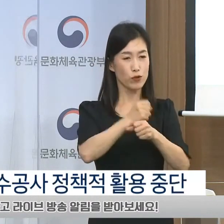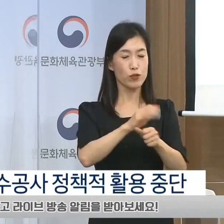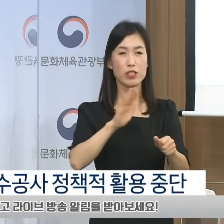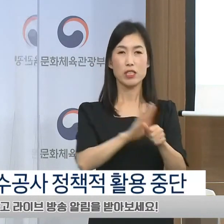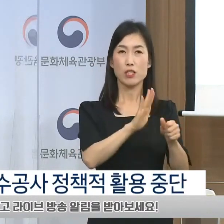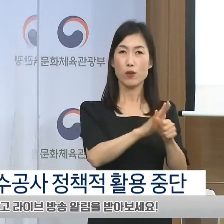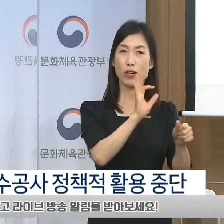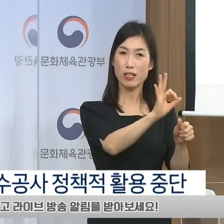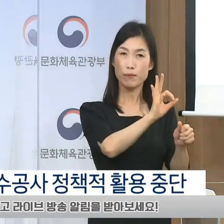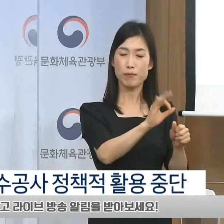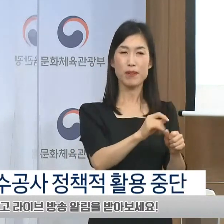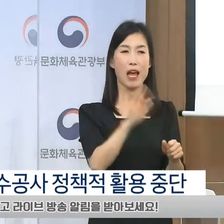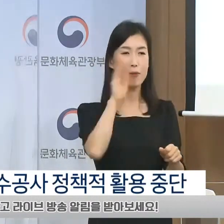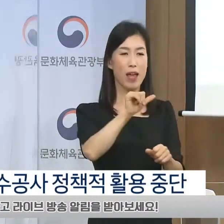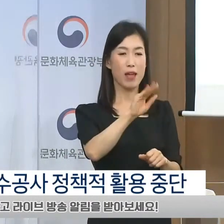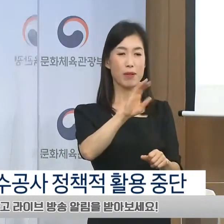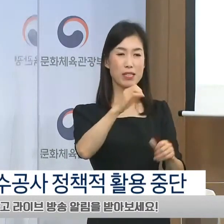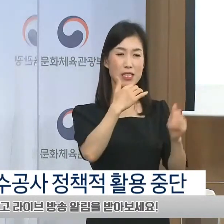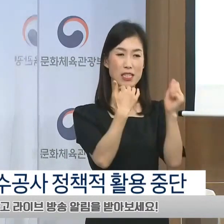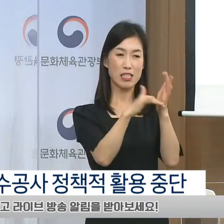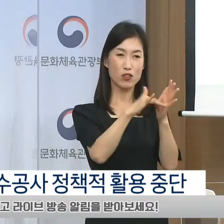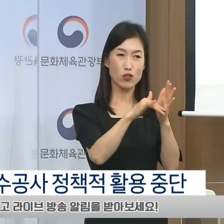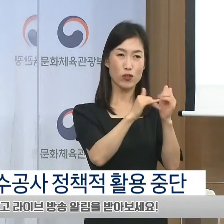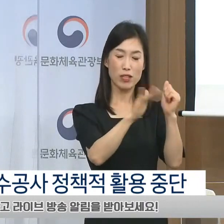ABC 부수 기준을 제외하고